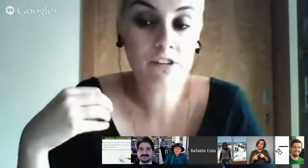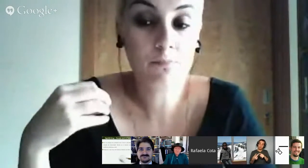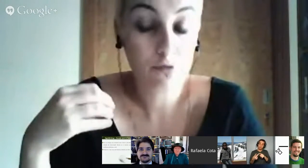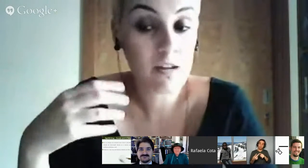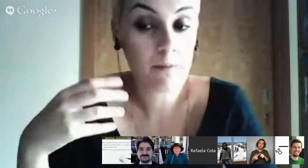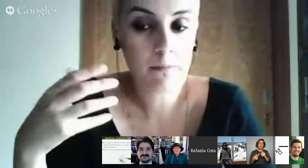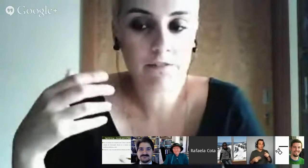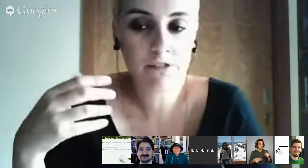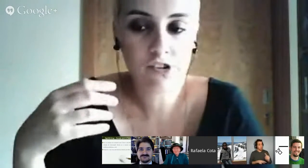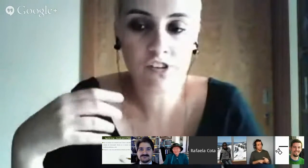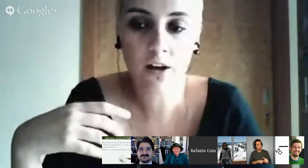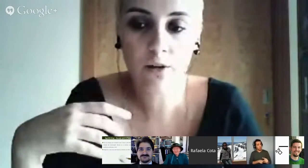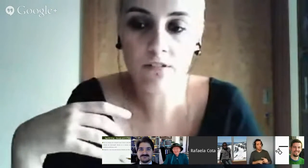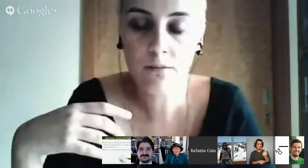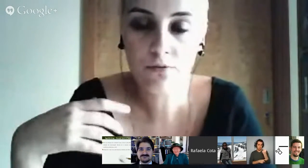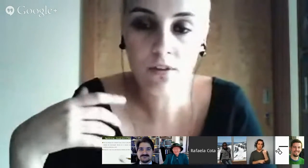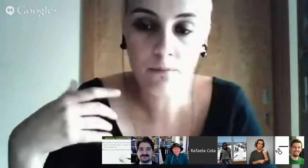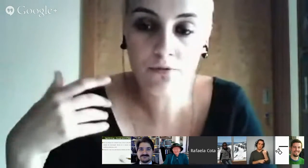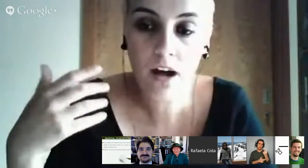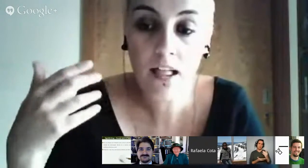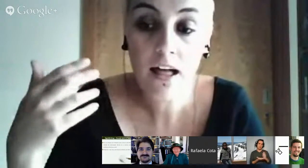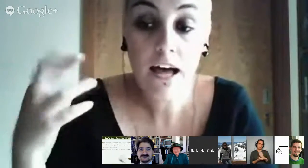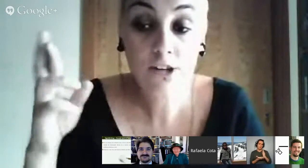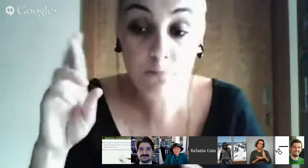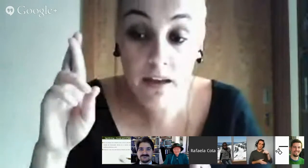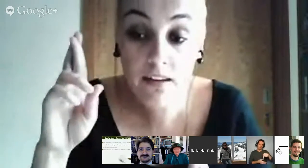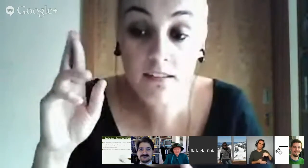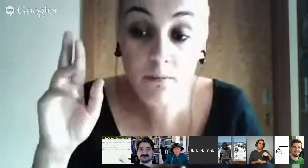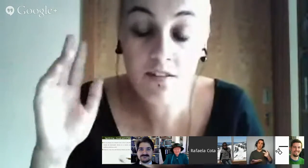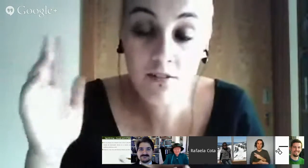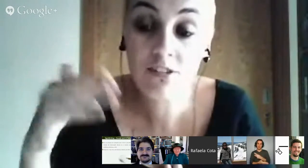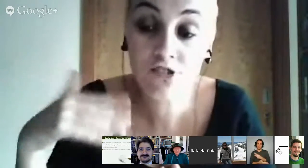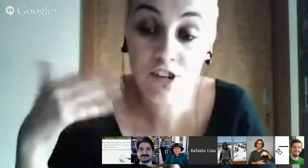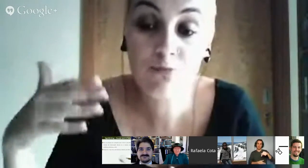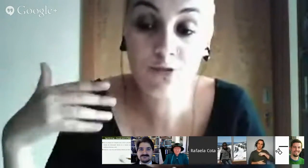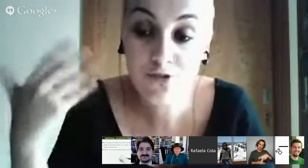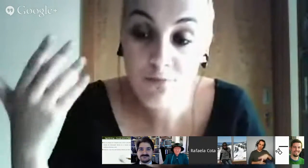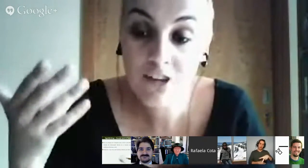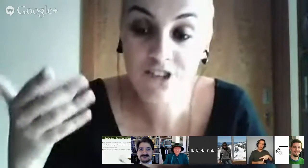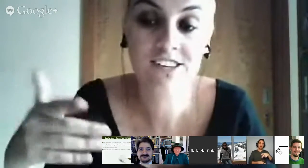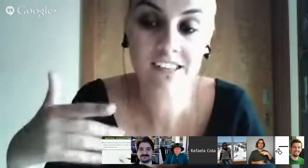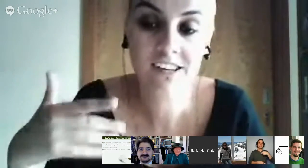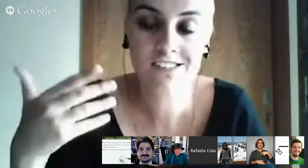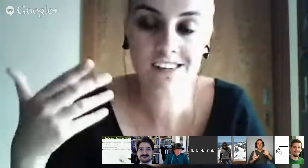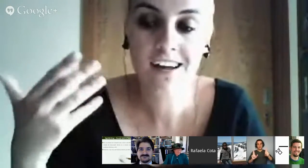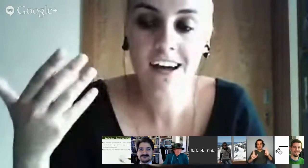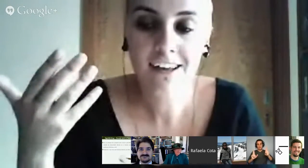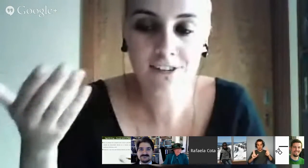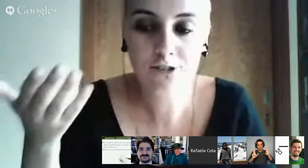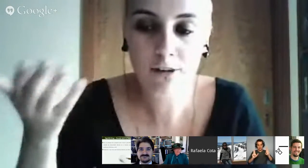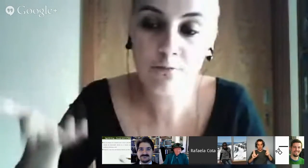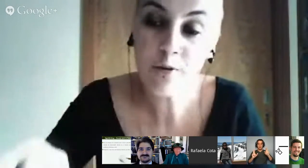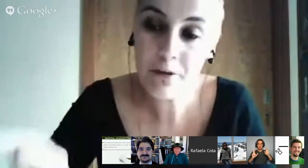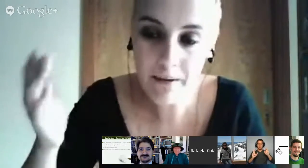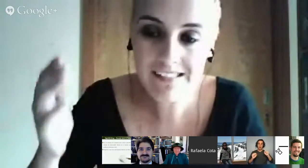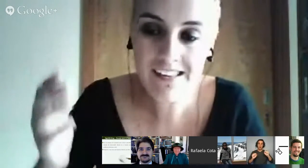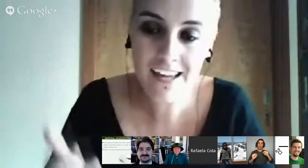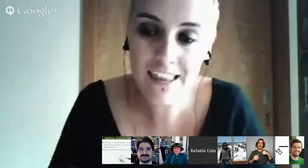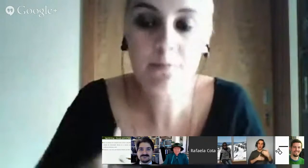vez que isto irá acontecer em Portugal espera-se que possam existir muitos mais e que isto seja quase um pontapé de saída